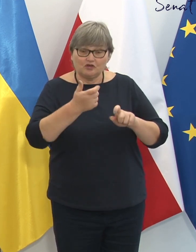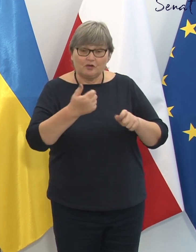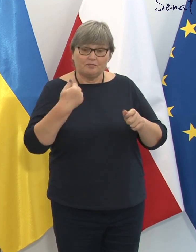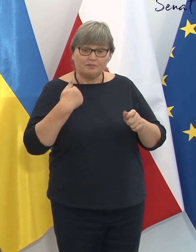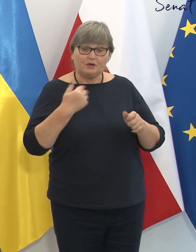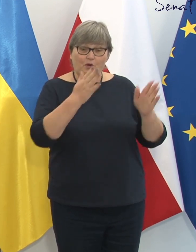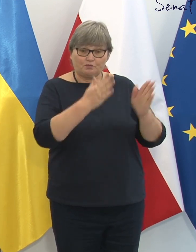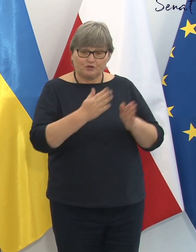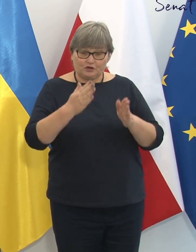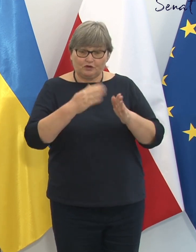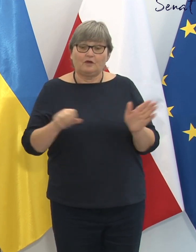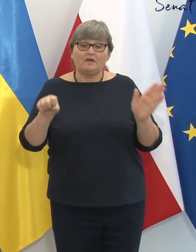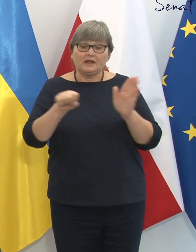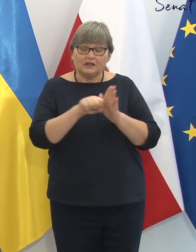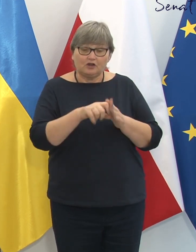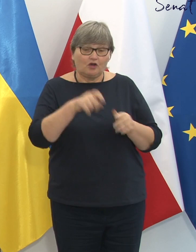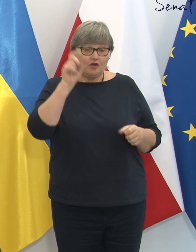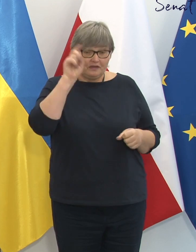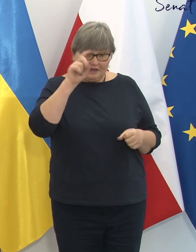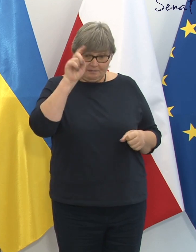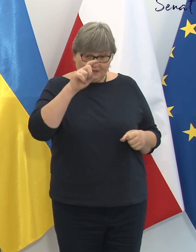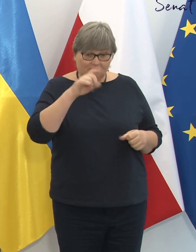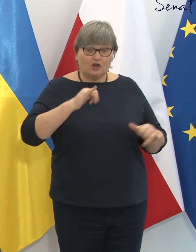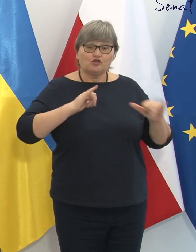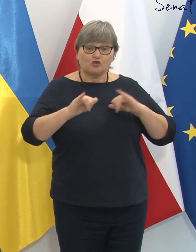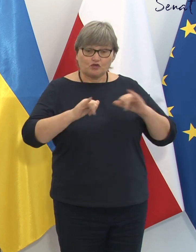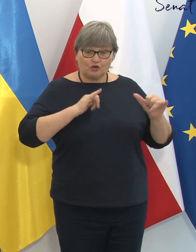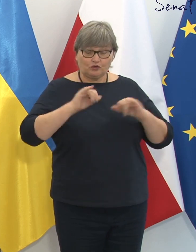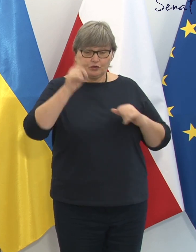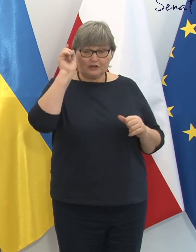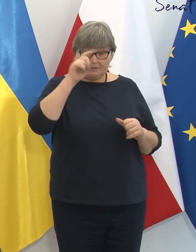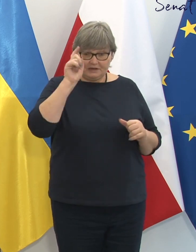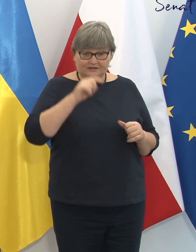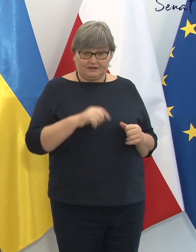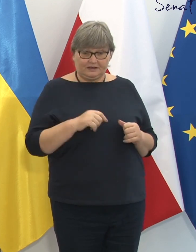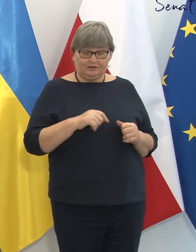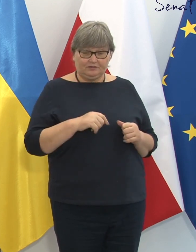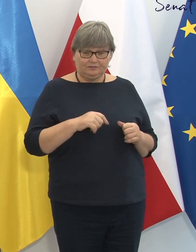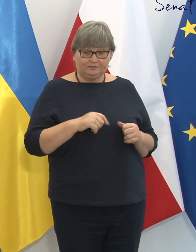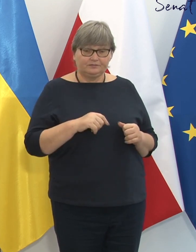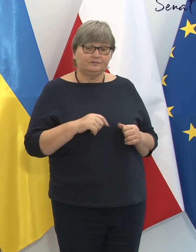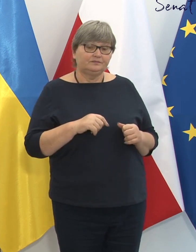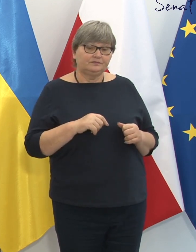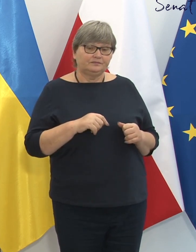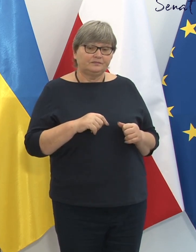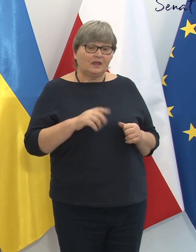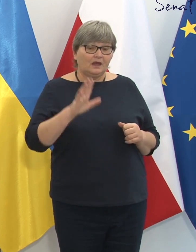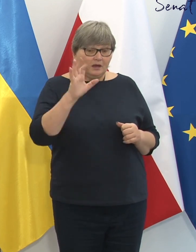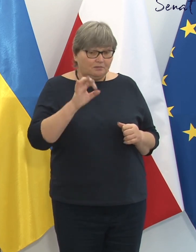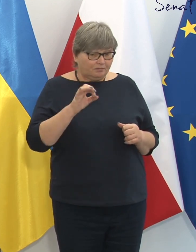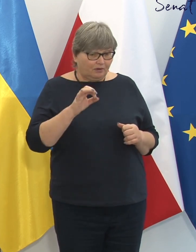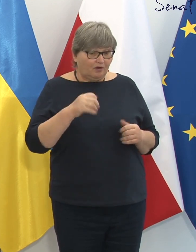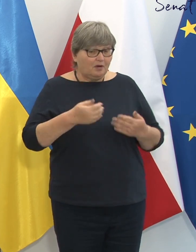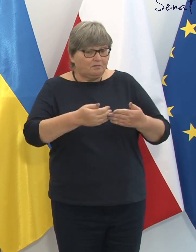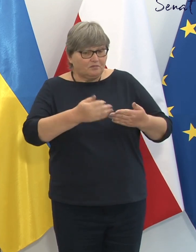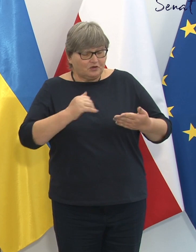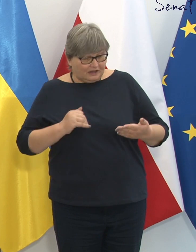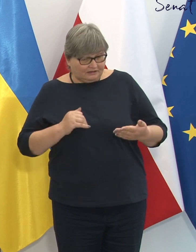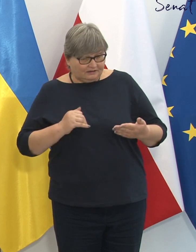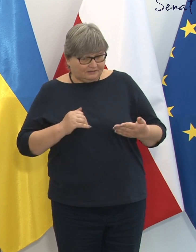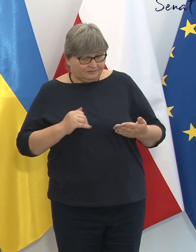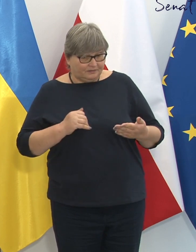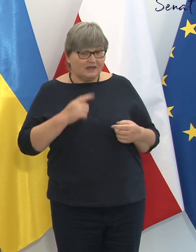została skierowana do rządu Republiki Federalnej Niemiec, ponieważ przed podjęciem